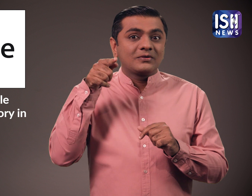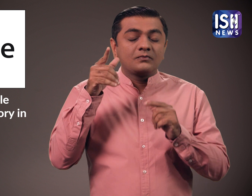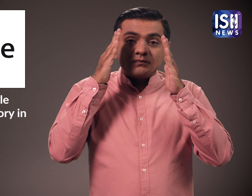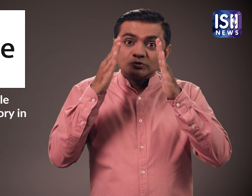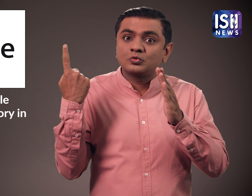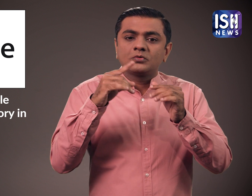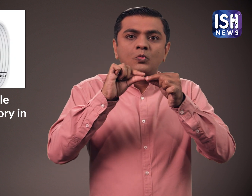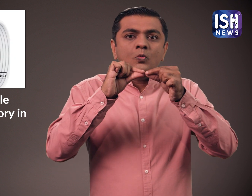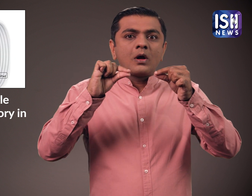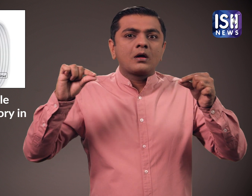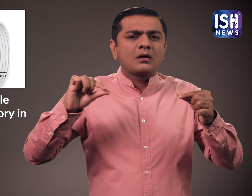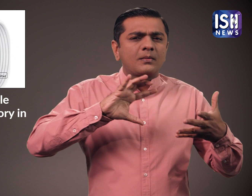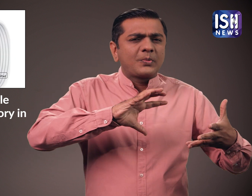और आपूर्ति करता है।